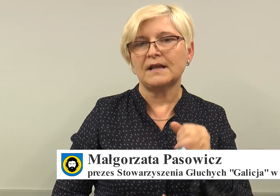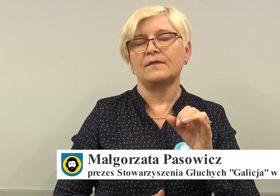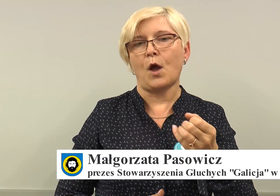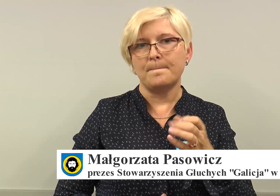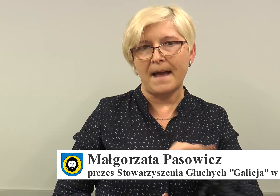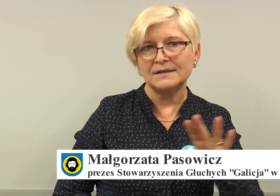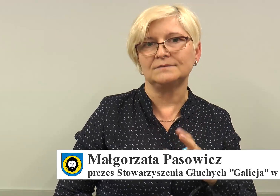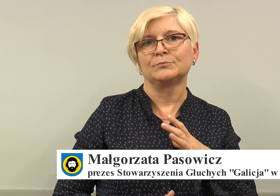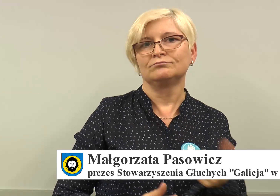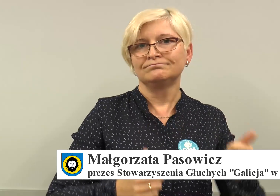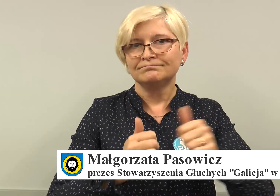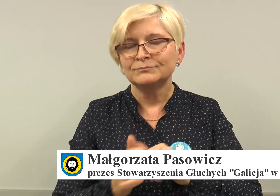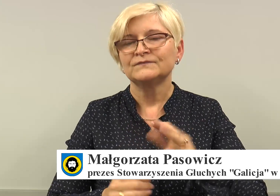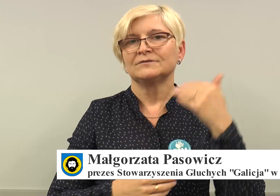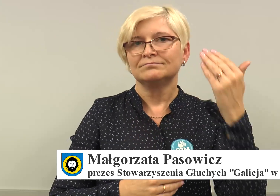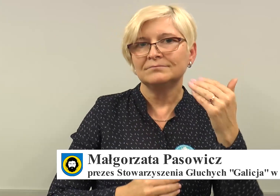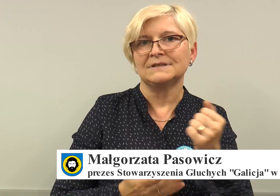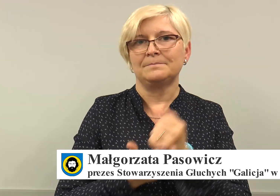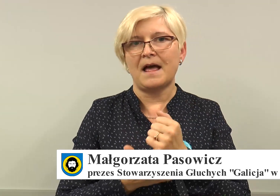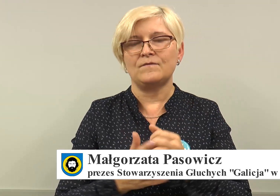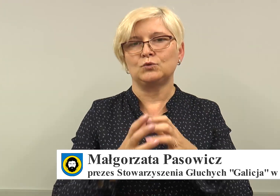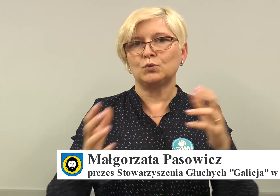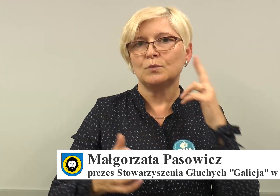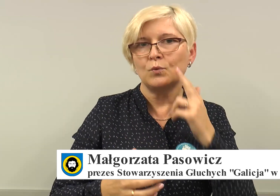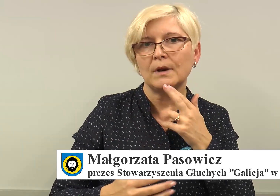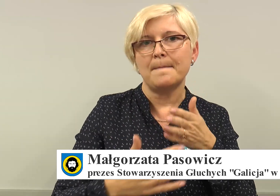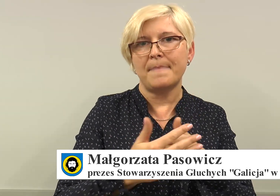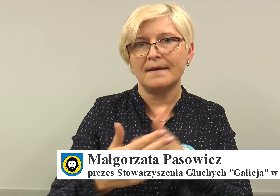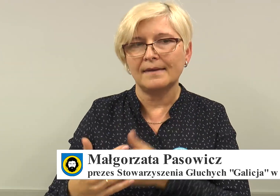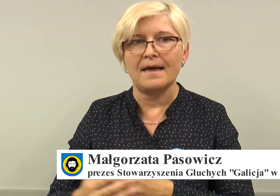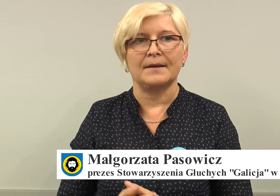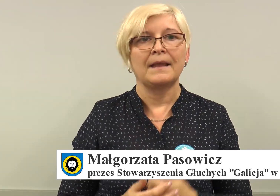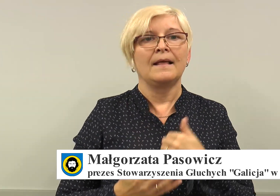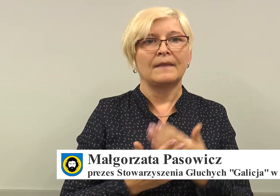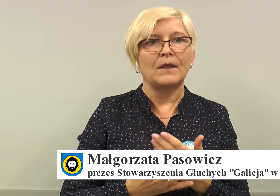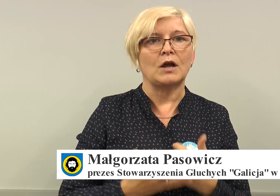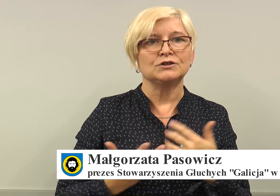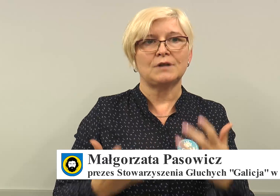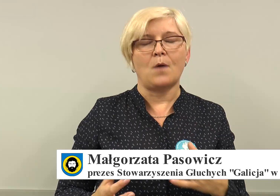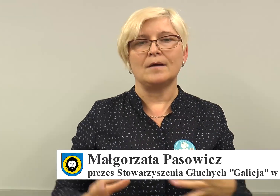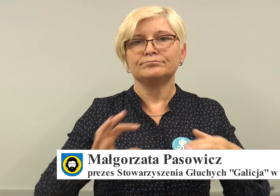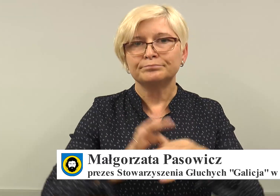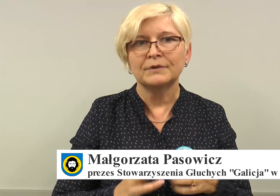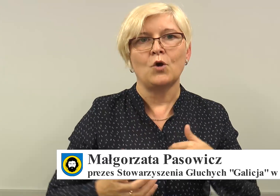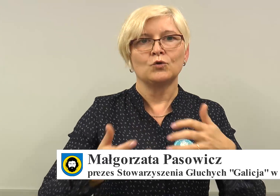do Krajowej Rady Konsultacyjnej osób niepełnosprawnych. Osobę znającą problem Głuchych jest Tomasz